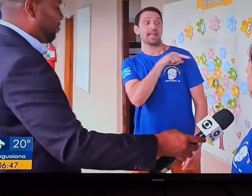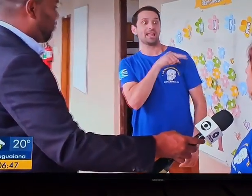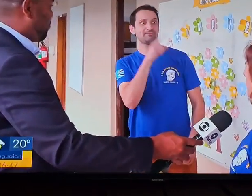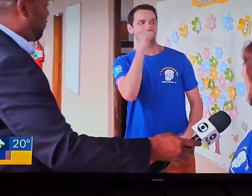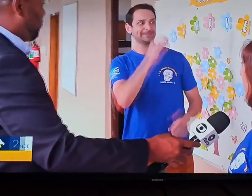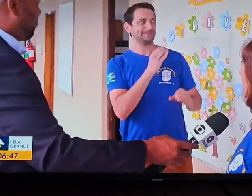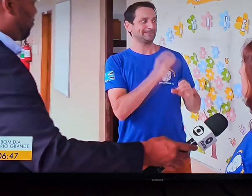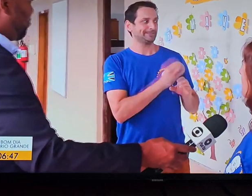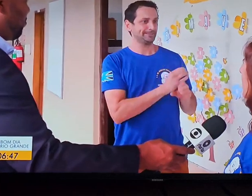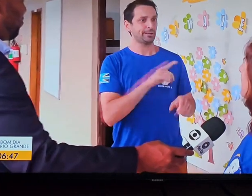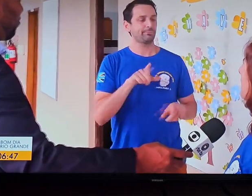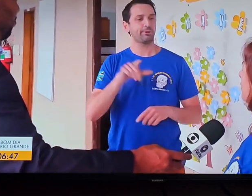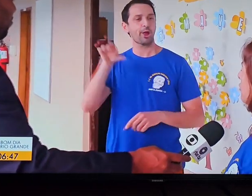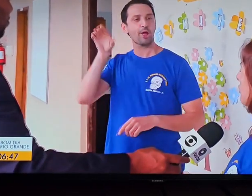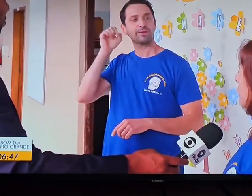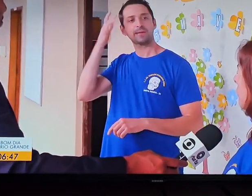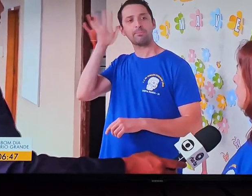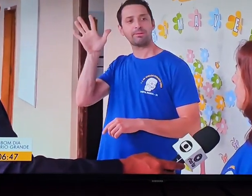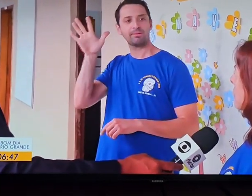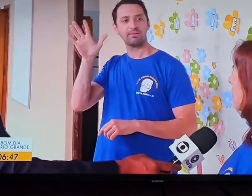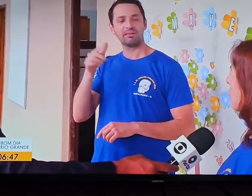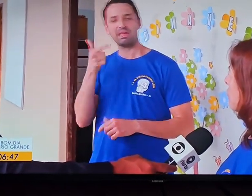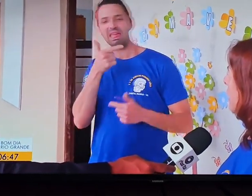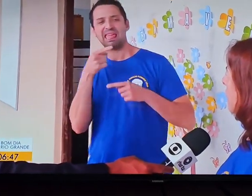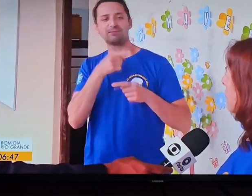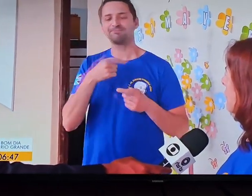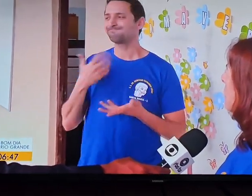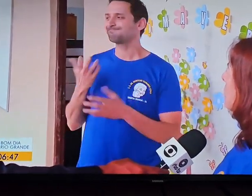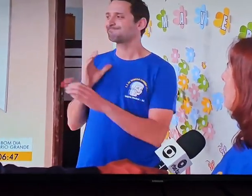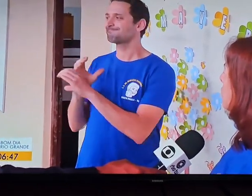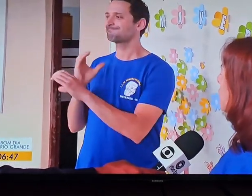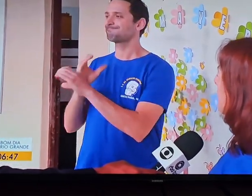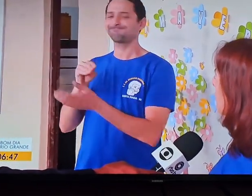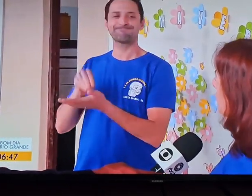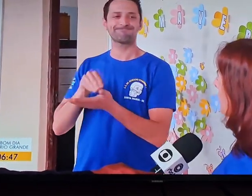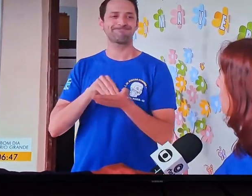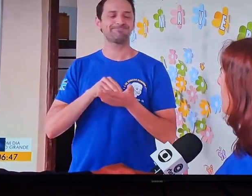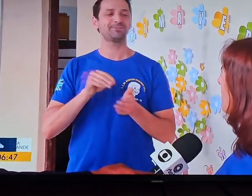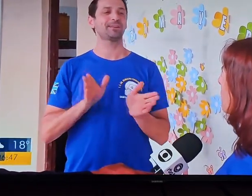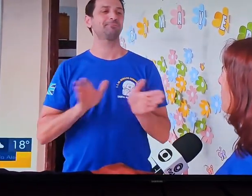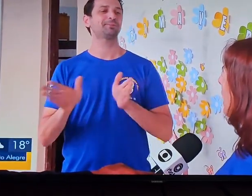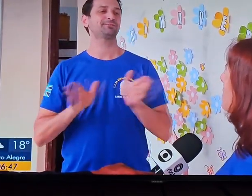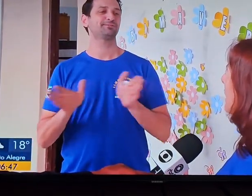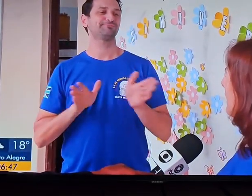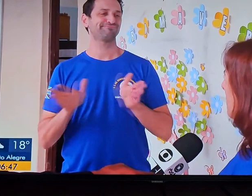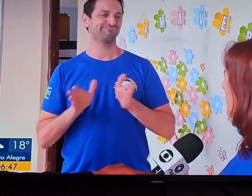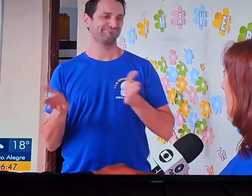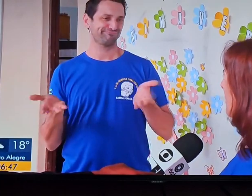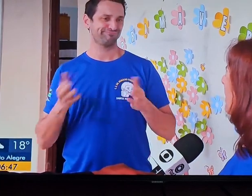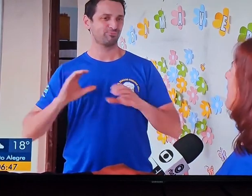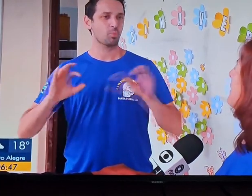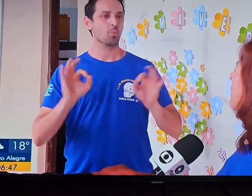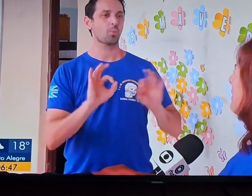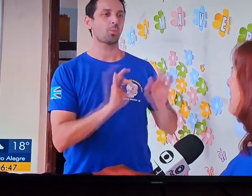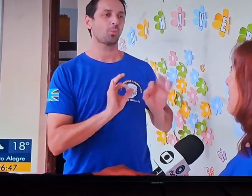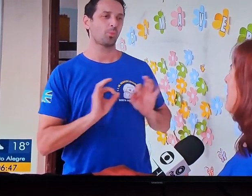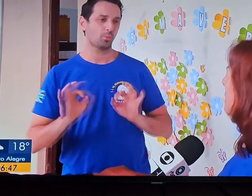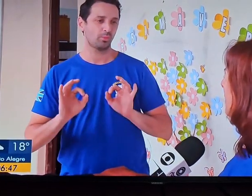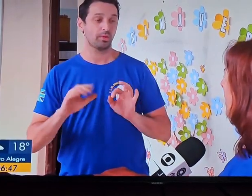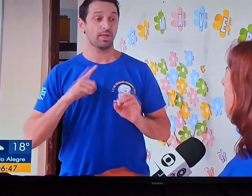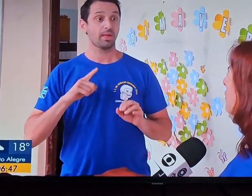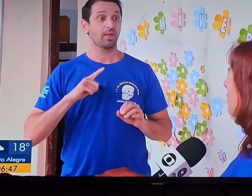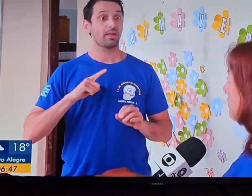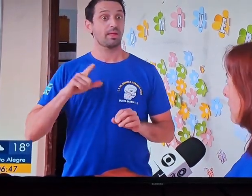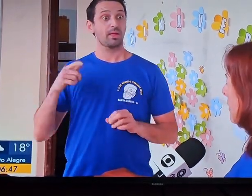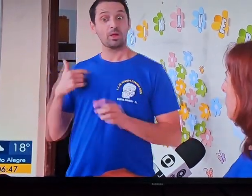empresas, em outros lugares. A gente não tem comunicação com o chefe. Os ouvintes muitas vezes não sabem a líquida. Então,